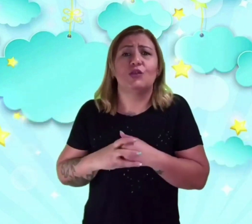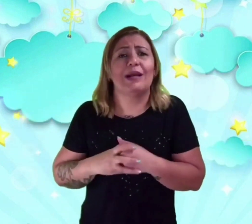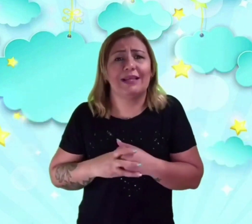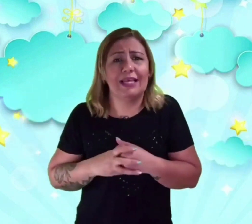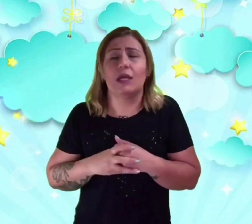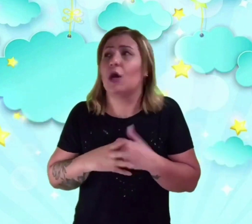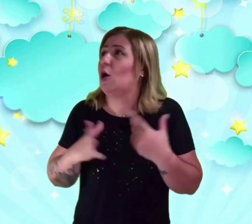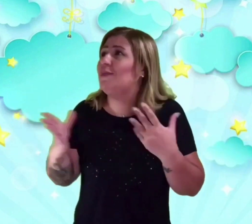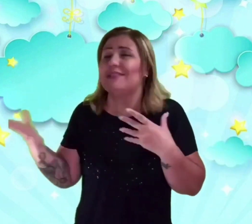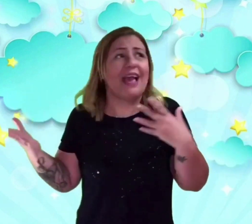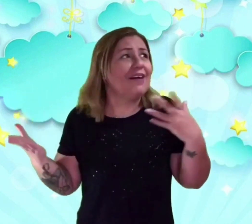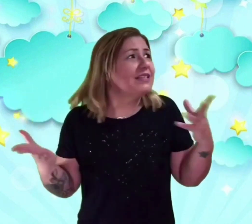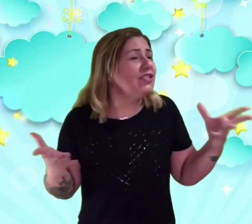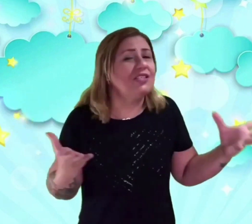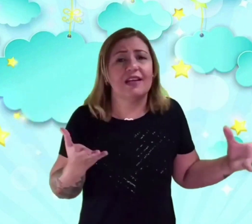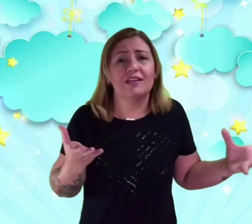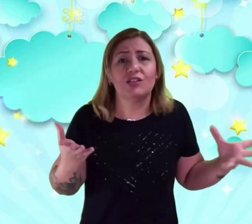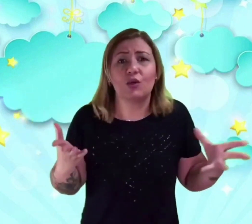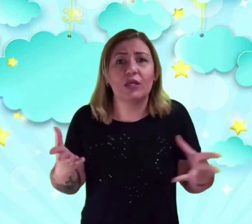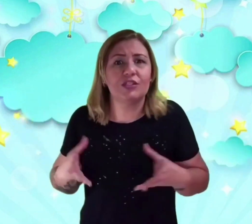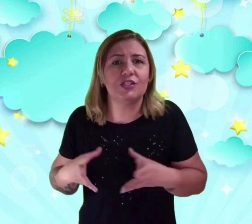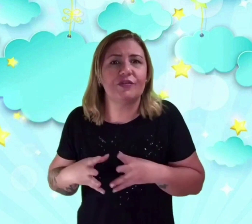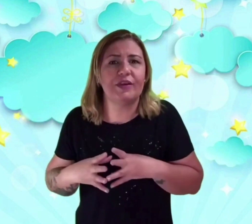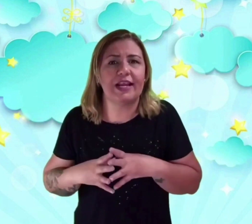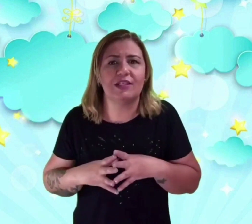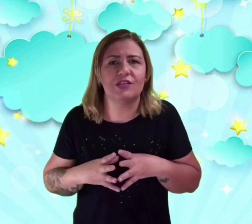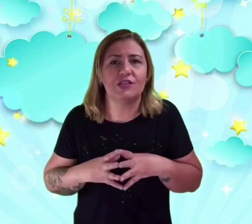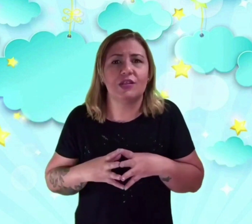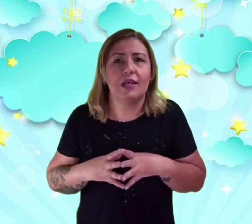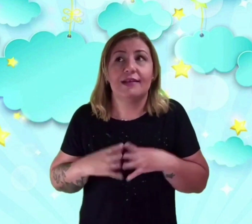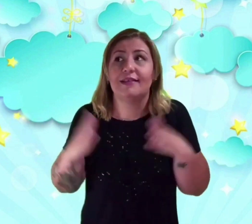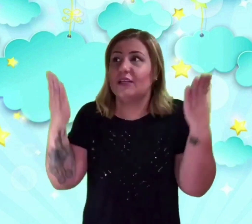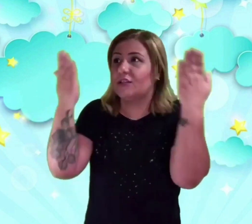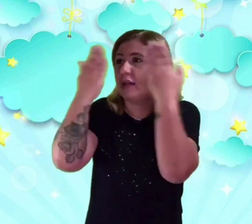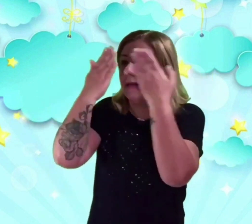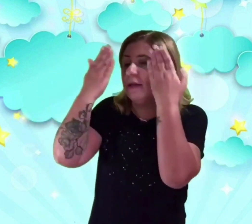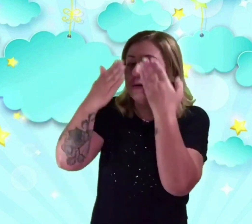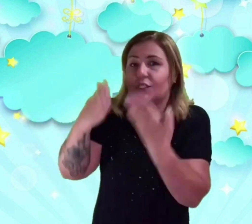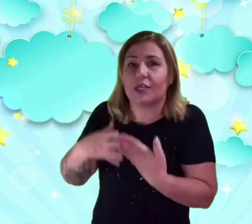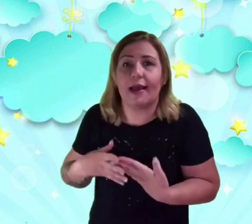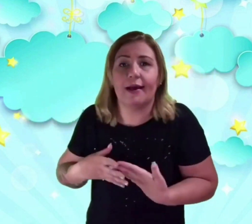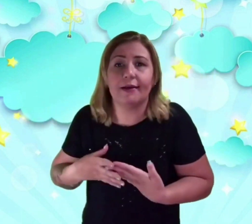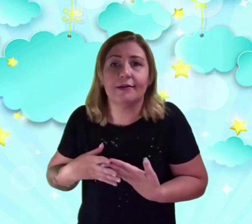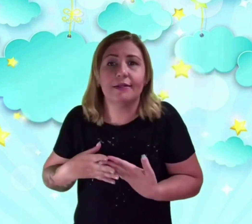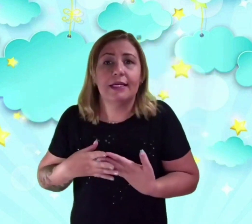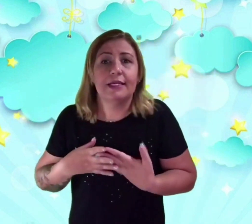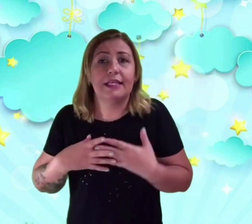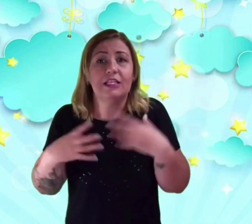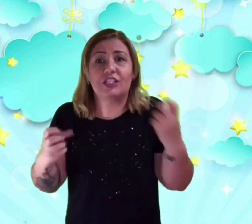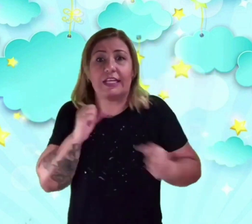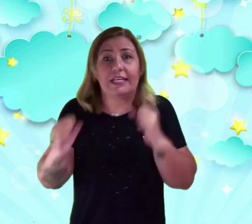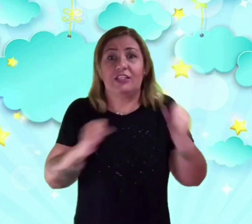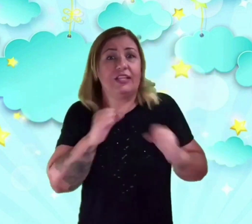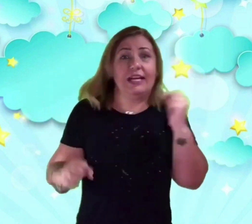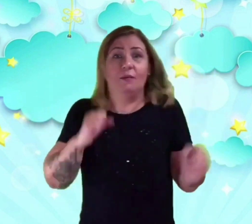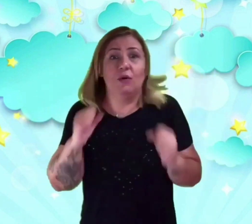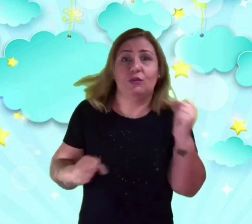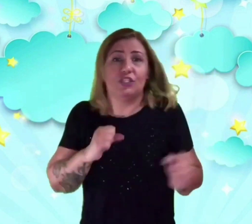Joaquim, observa as estrelas todas diferentes. Tem estrela que não enxerga. Tem estrela muito